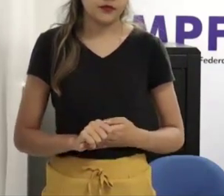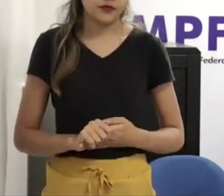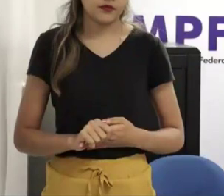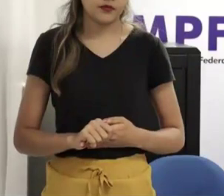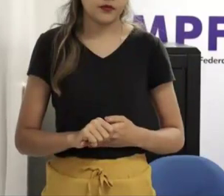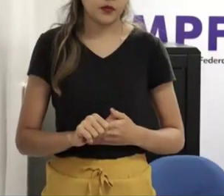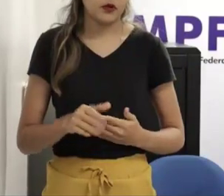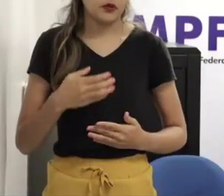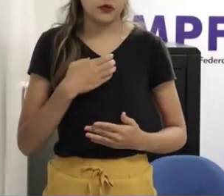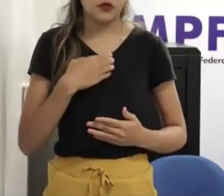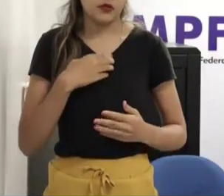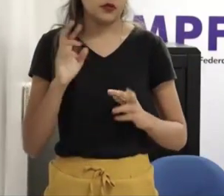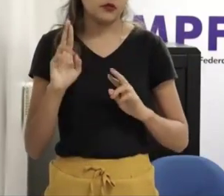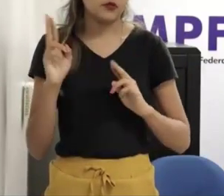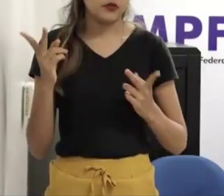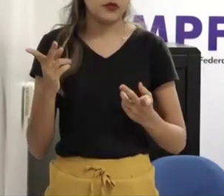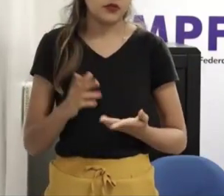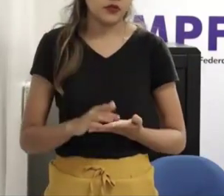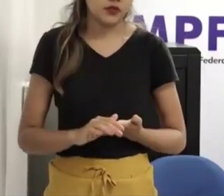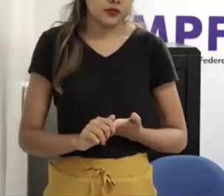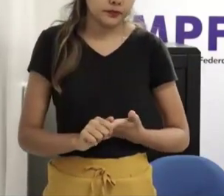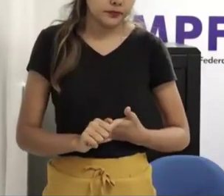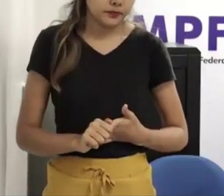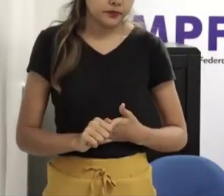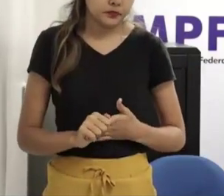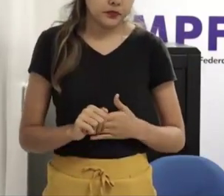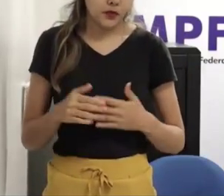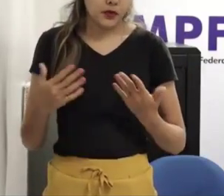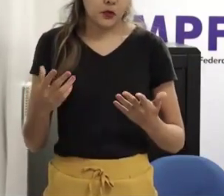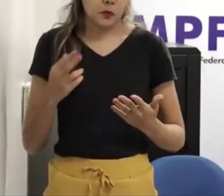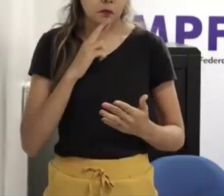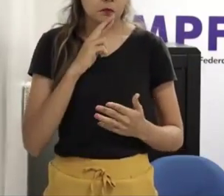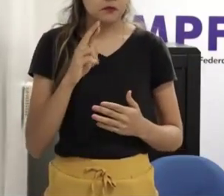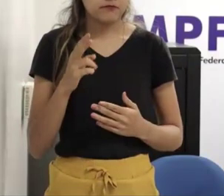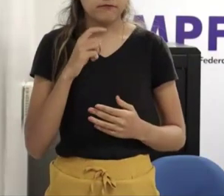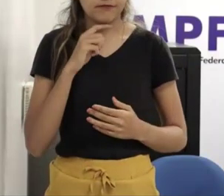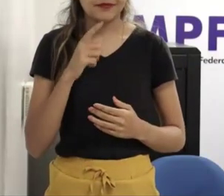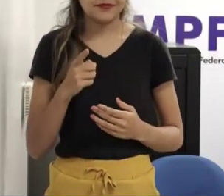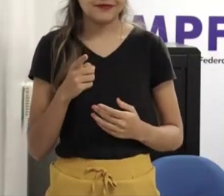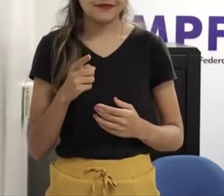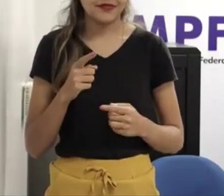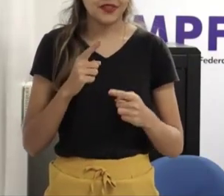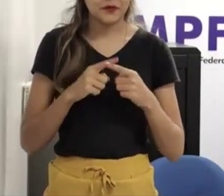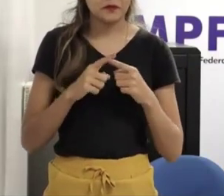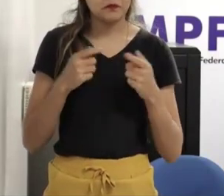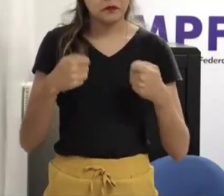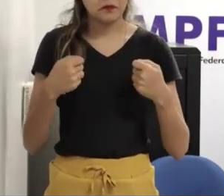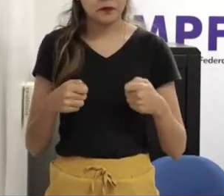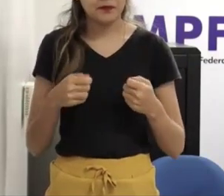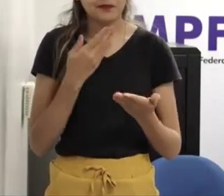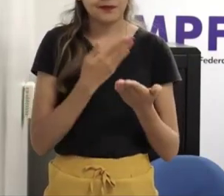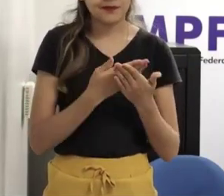eu ficaria um pouco reticente o que eu diria é o seguinte a gente precisa sempre estudar embasar bem a